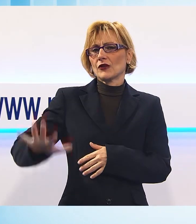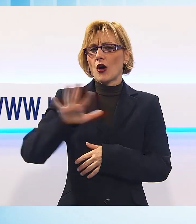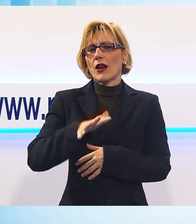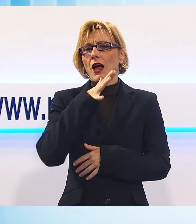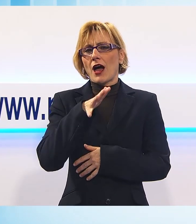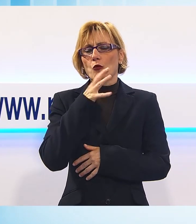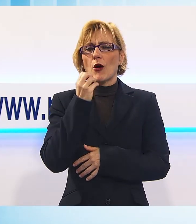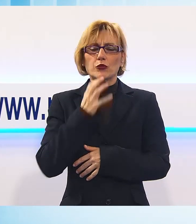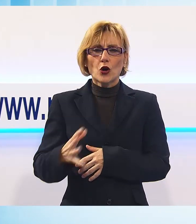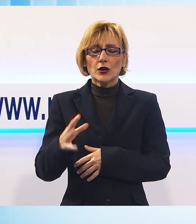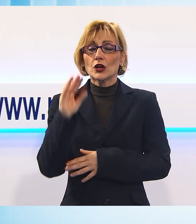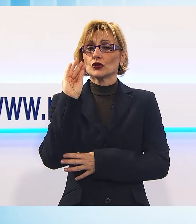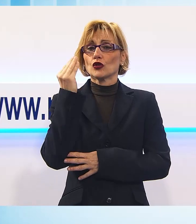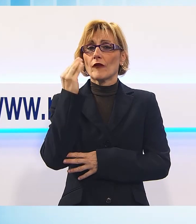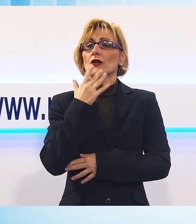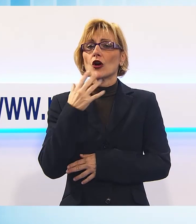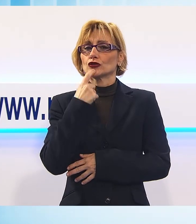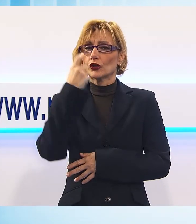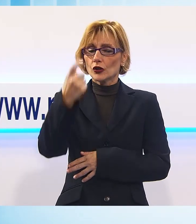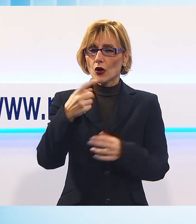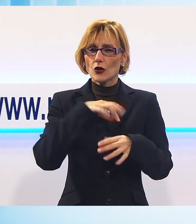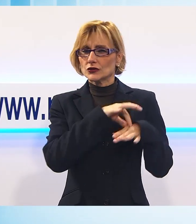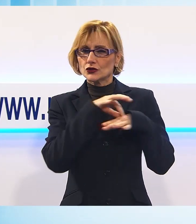trasportata in codice rosso al San Luca.